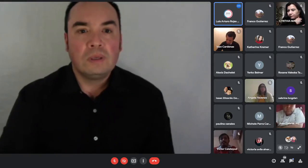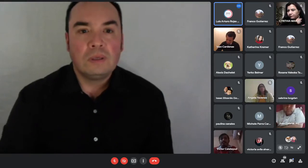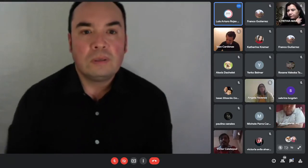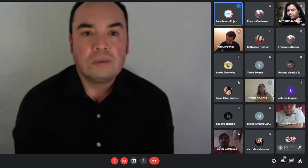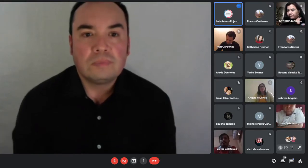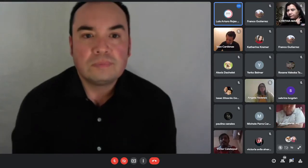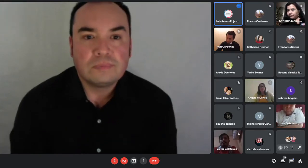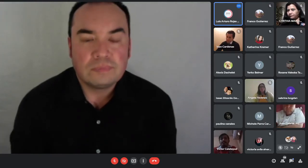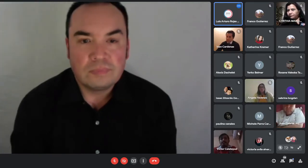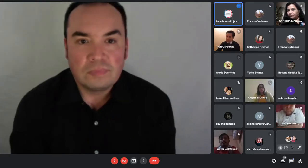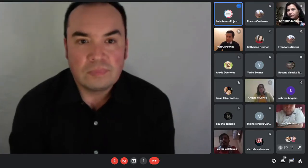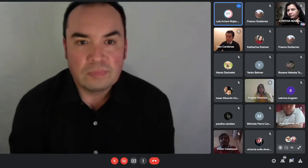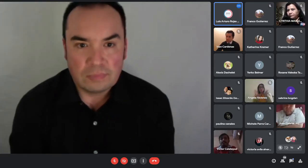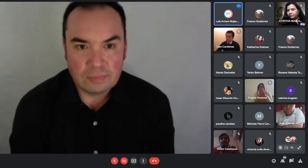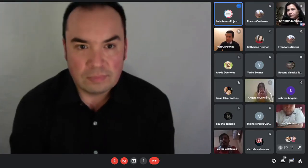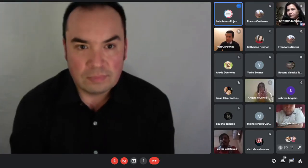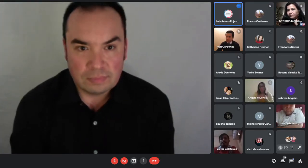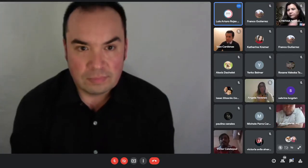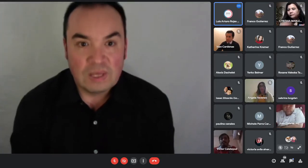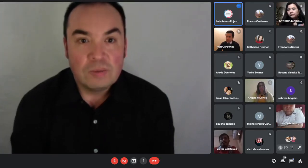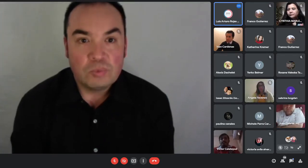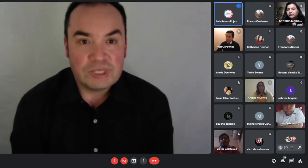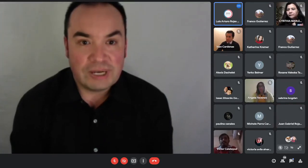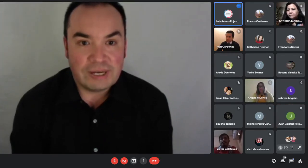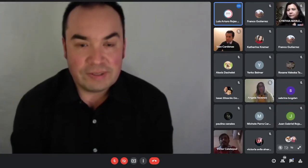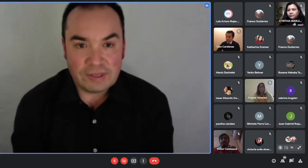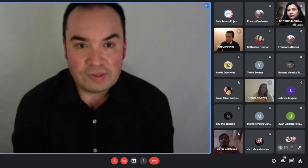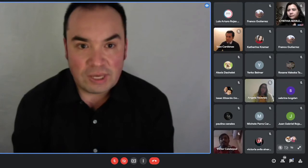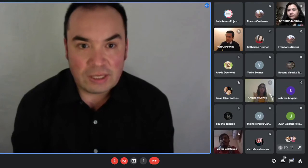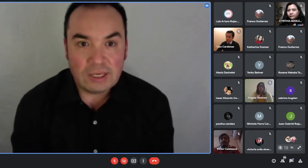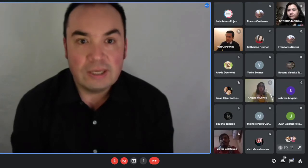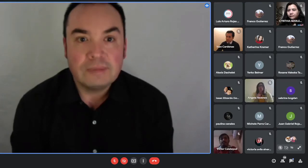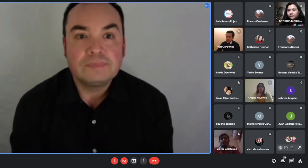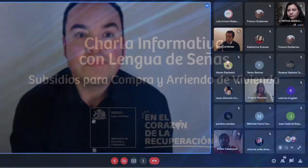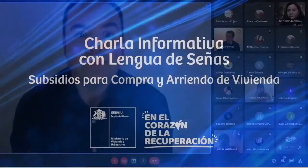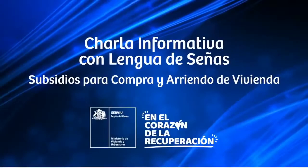Muchas gracias dice Ángela yo tengo una pregunta